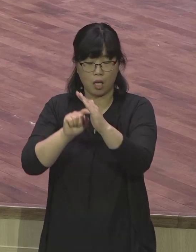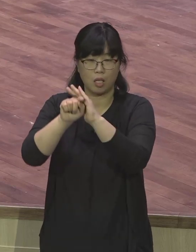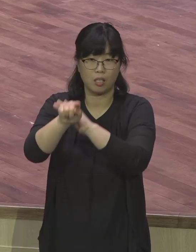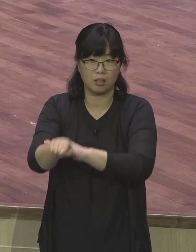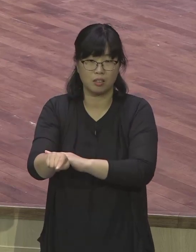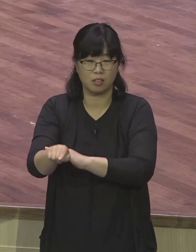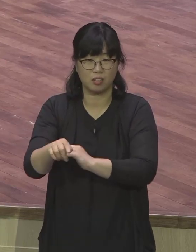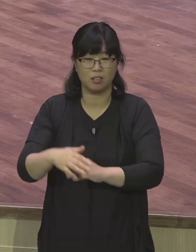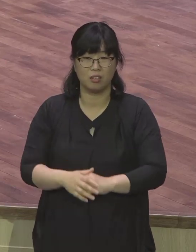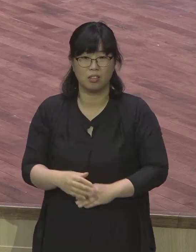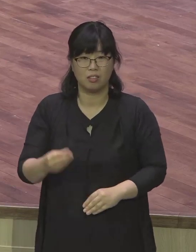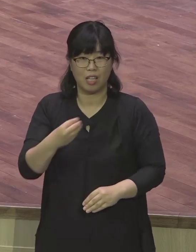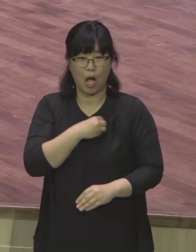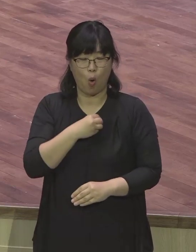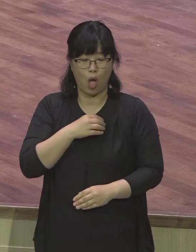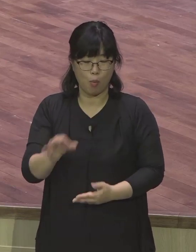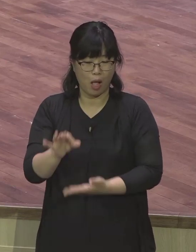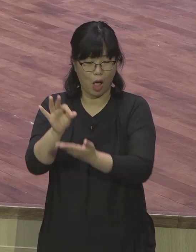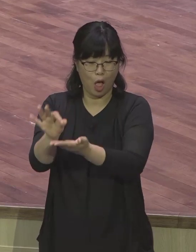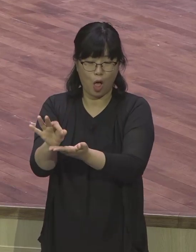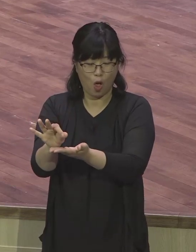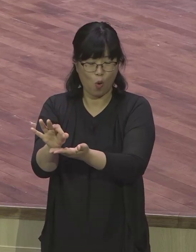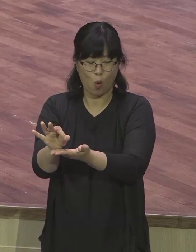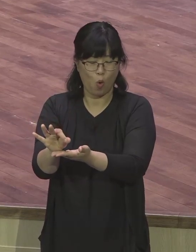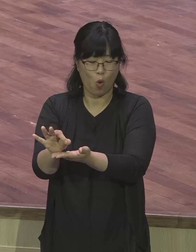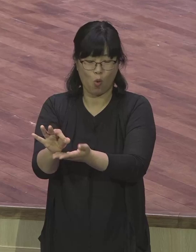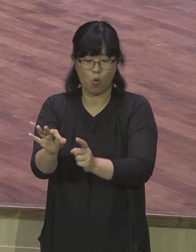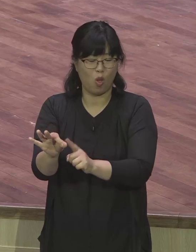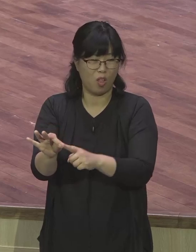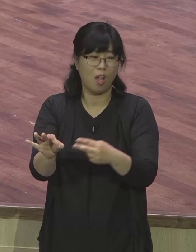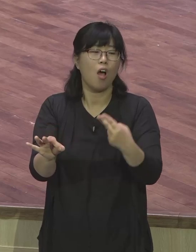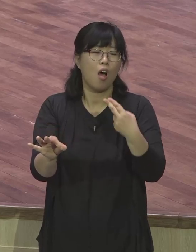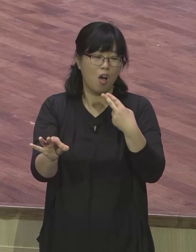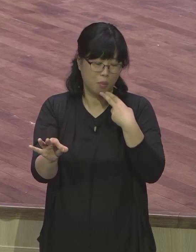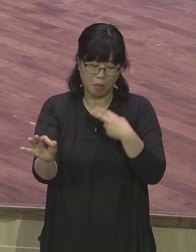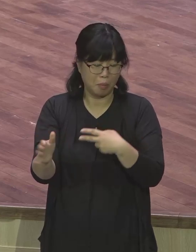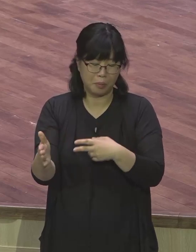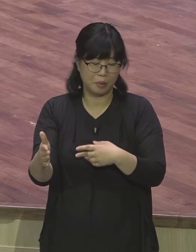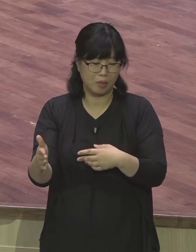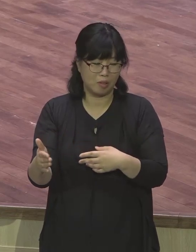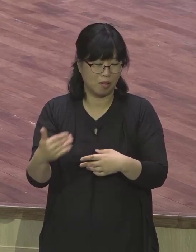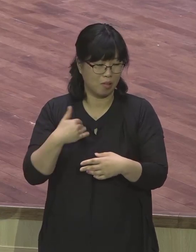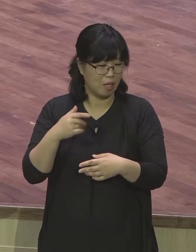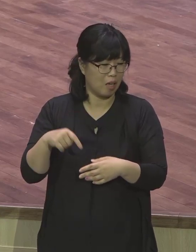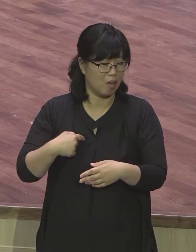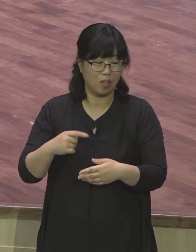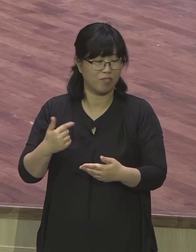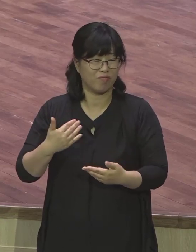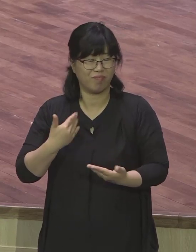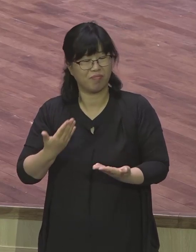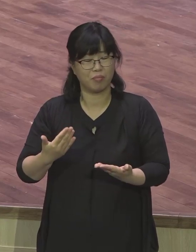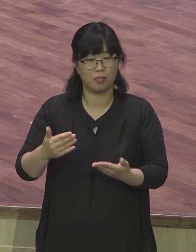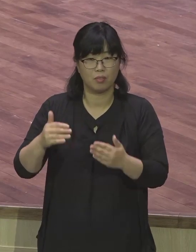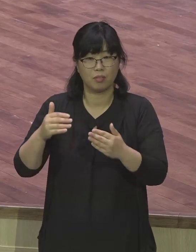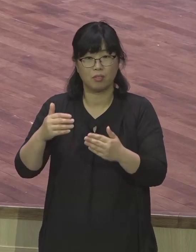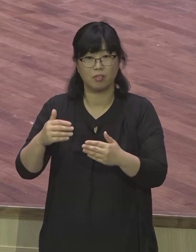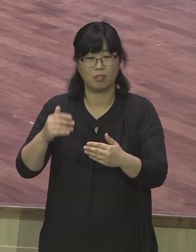해비를 못 냈다고 그래서 못 가게 되었다고 이야기를 하니깐 저에게 하신 말씀이 언제까지 그 정도의 길을 걸 것이냐